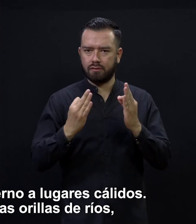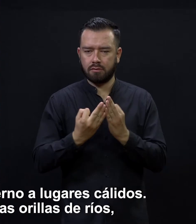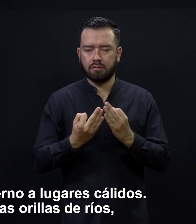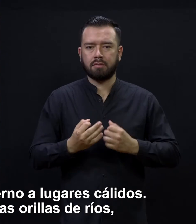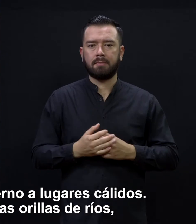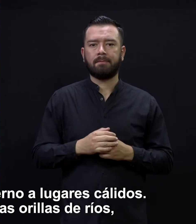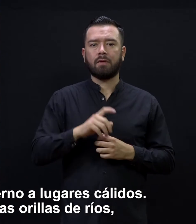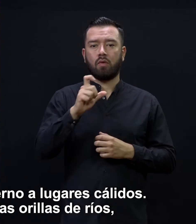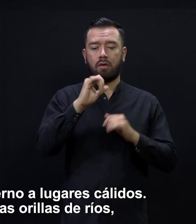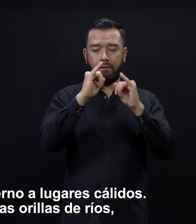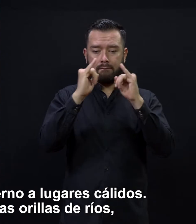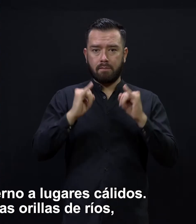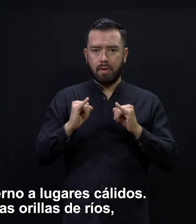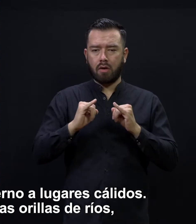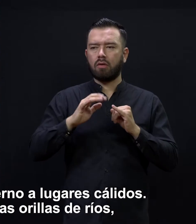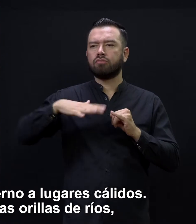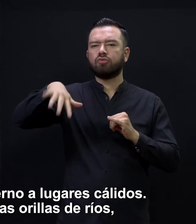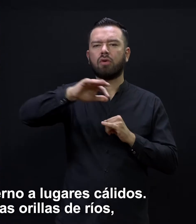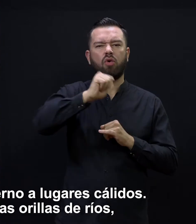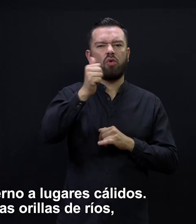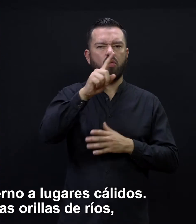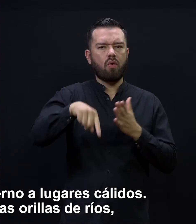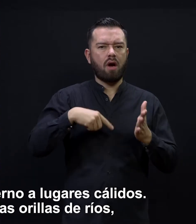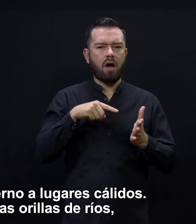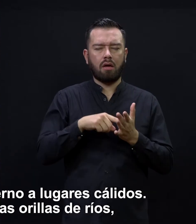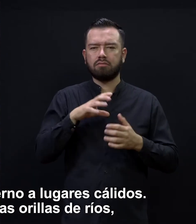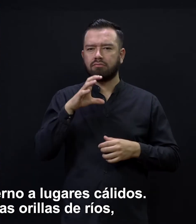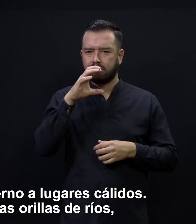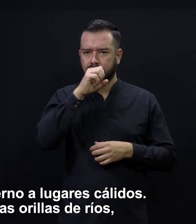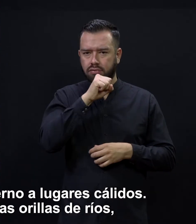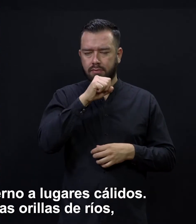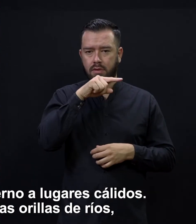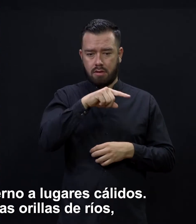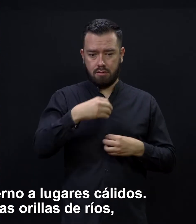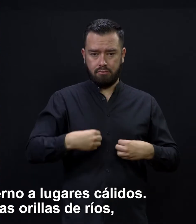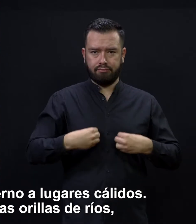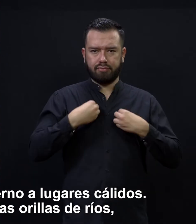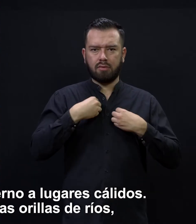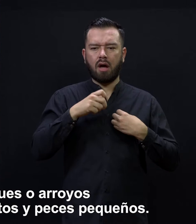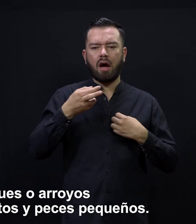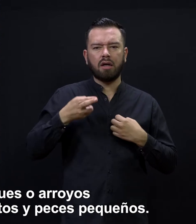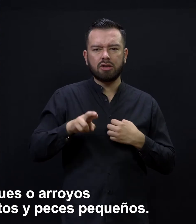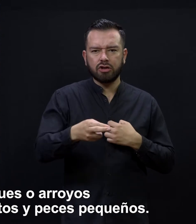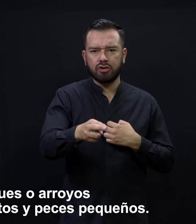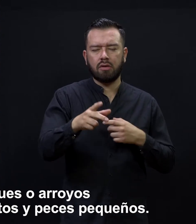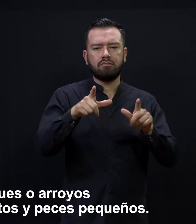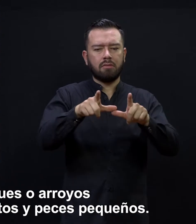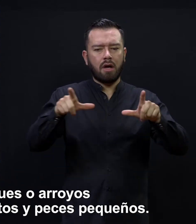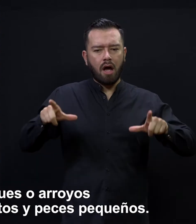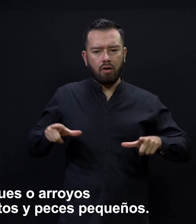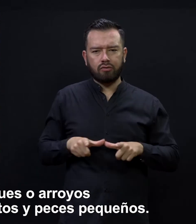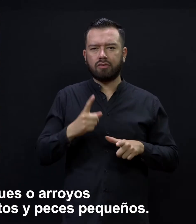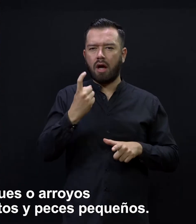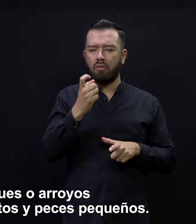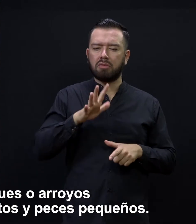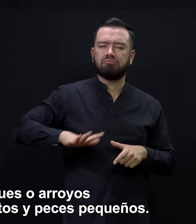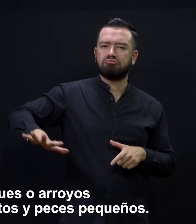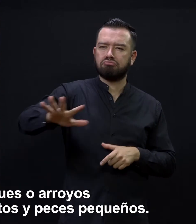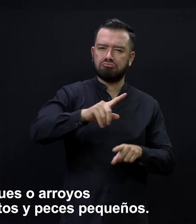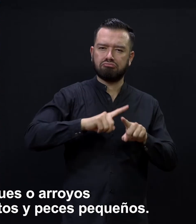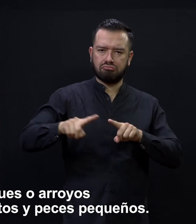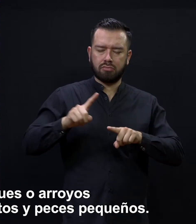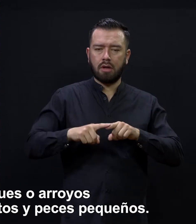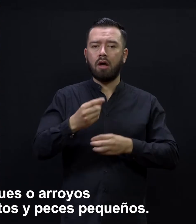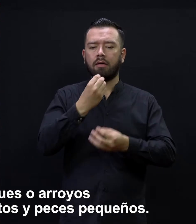vuela en invierno a lugares cálidos. Esta ave vive en las orillas de ríos, lagos, estanques o arroyos